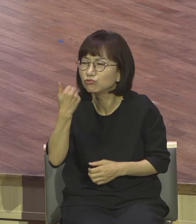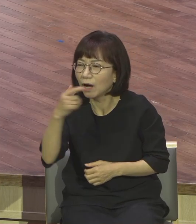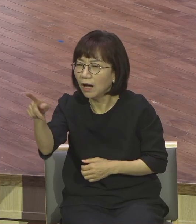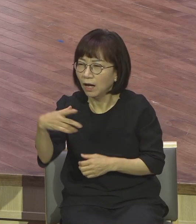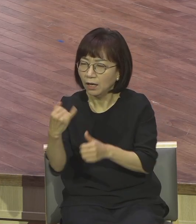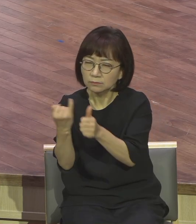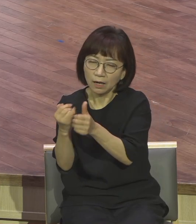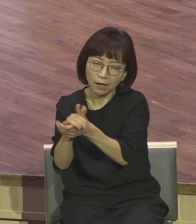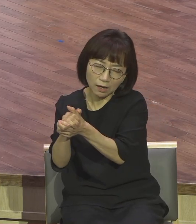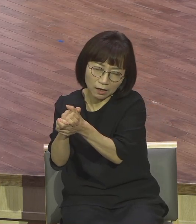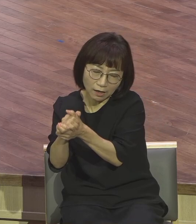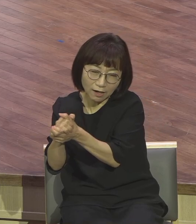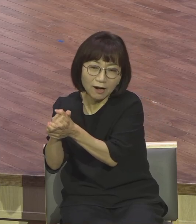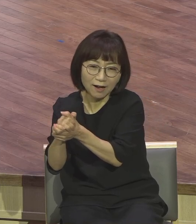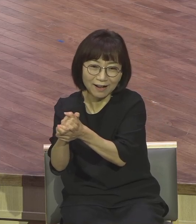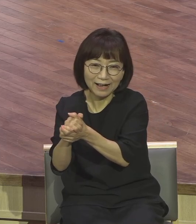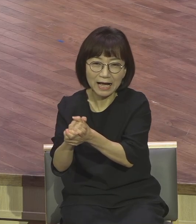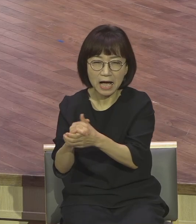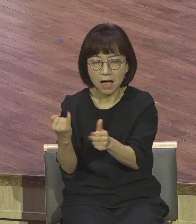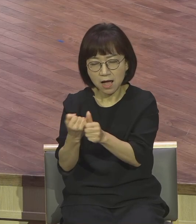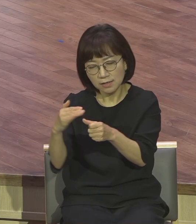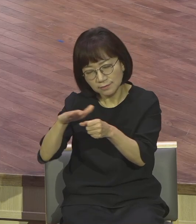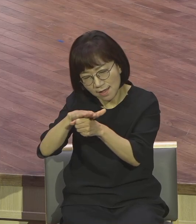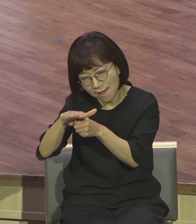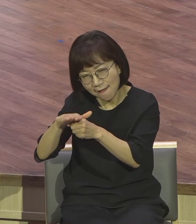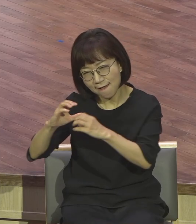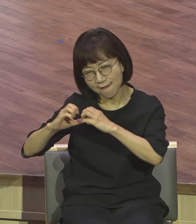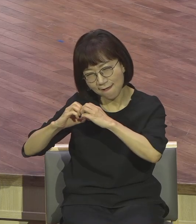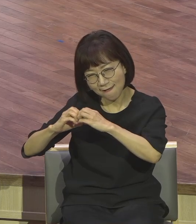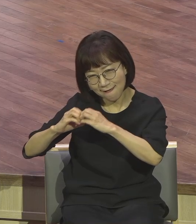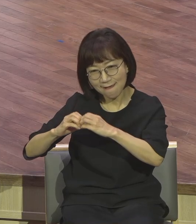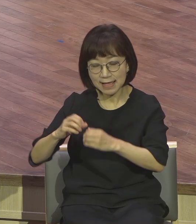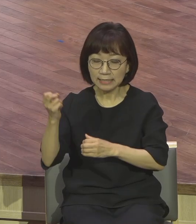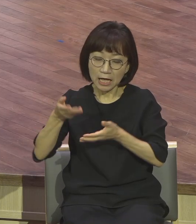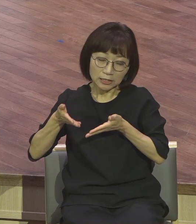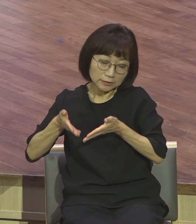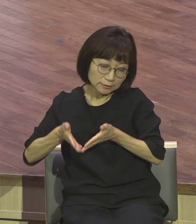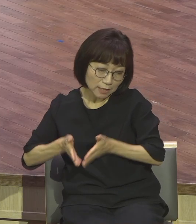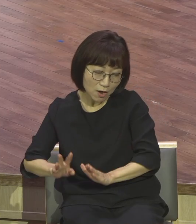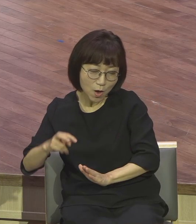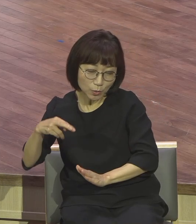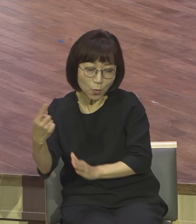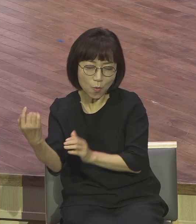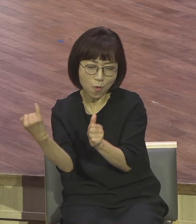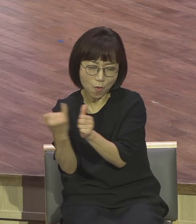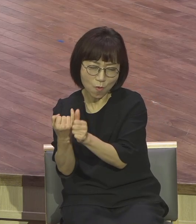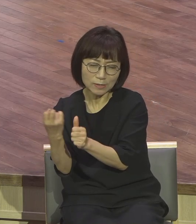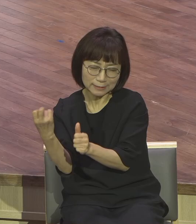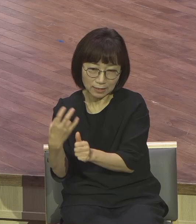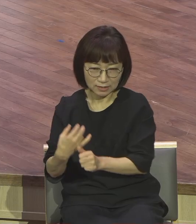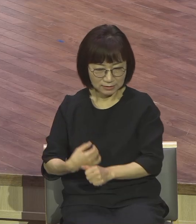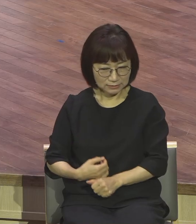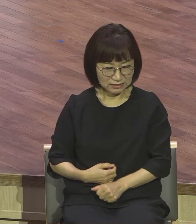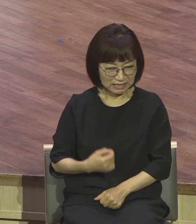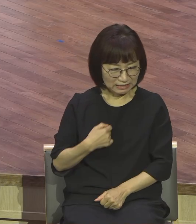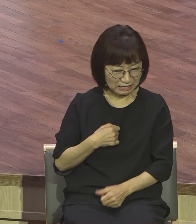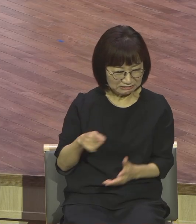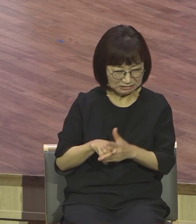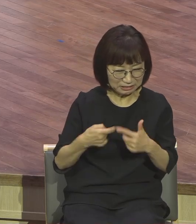금실이 좋은 부부 다시 태어나도 그대와 함께 저는 이해 못 하겠습니다마는 그대와 함께